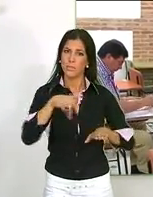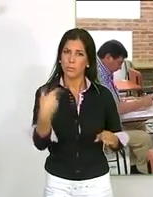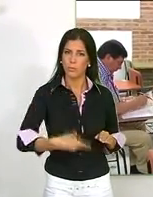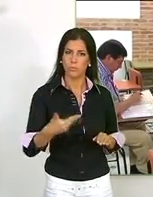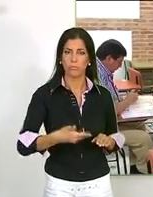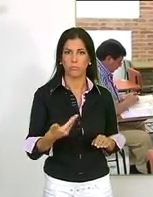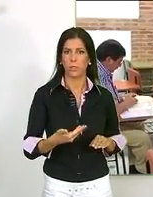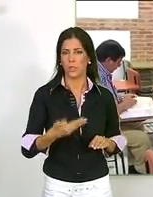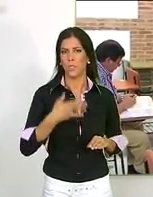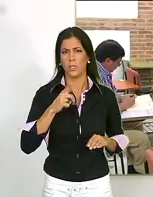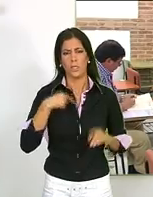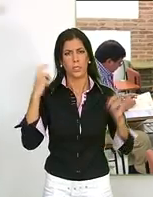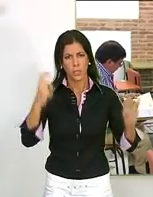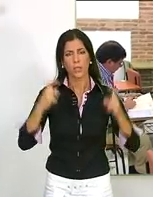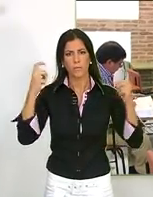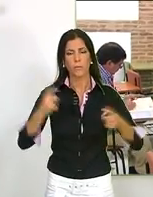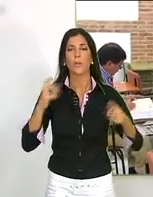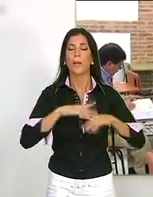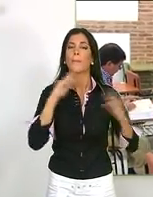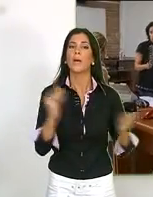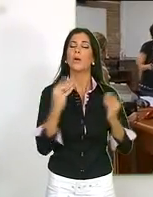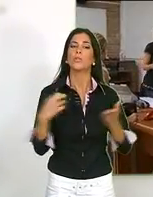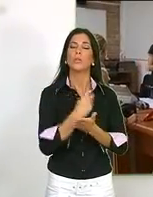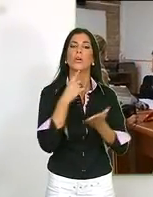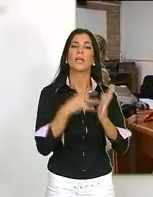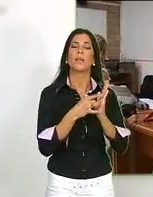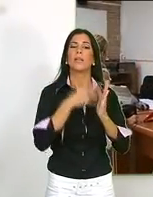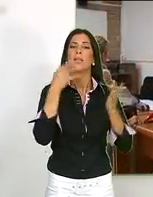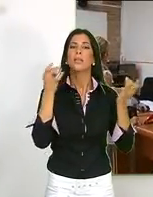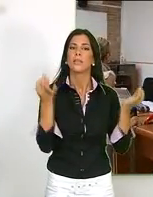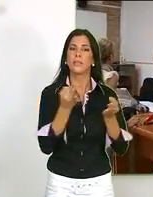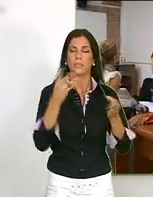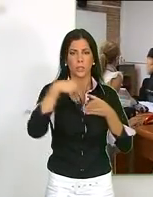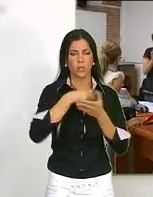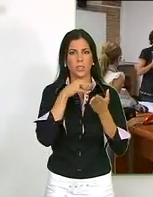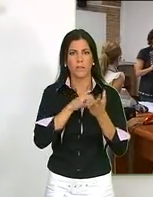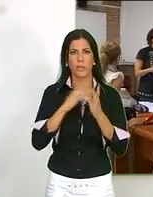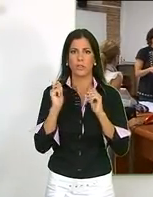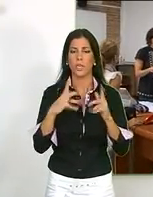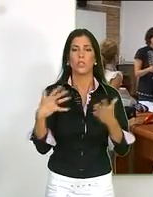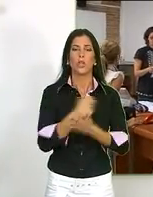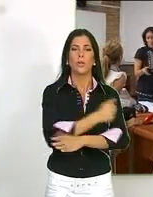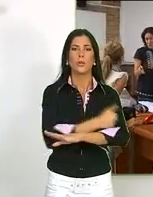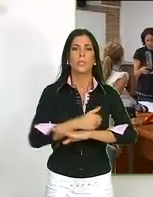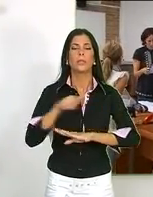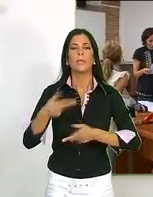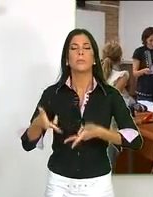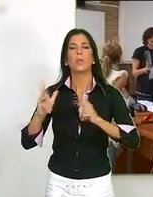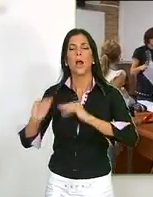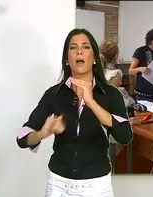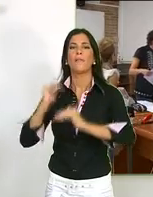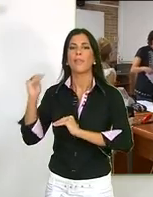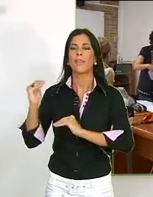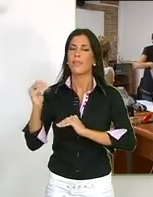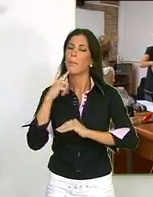igualmente la importancia de este tipo de iniciativas ya que inciden directamente en la mejora de la calidad de los servicios que se